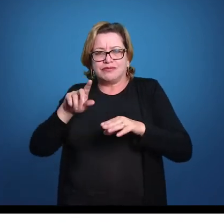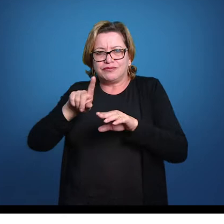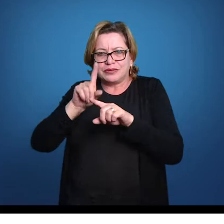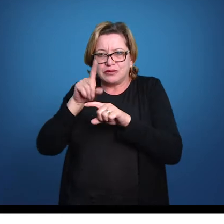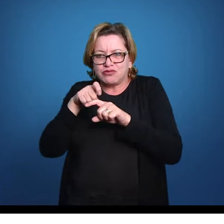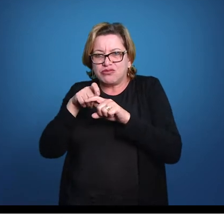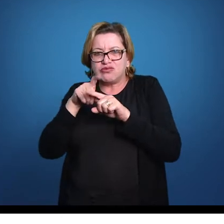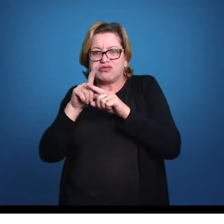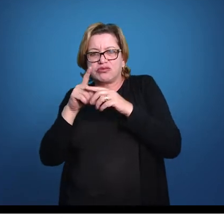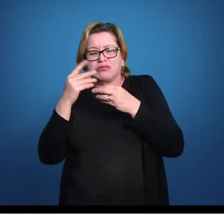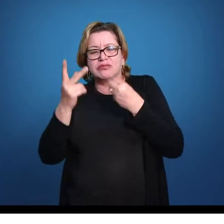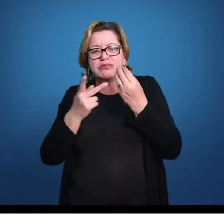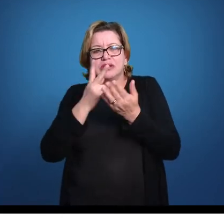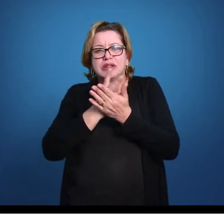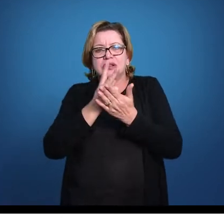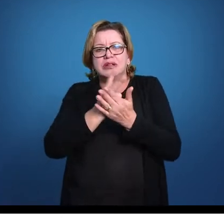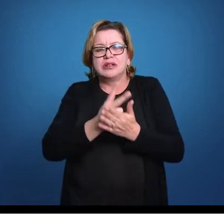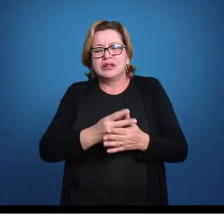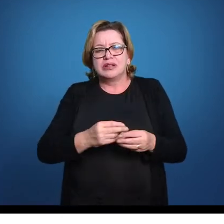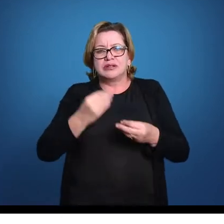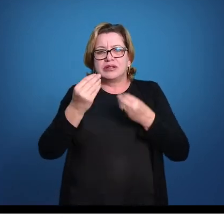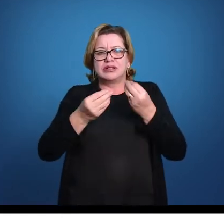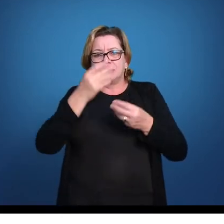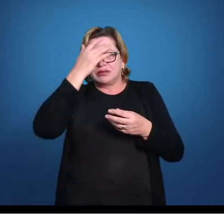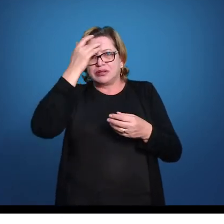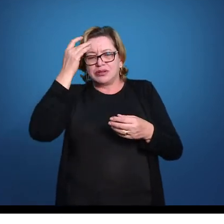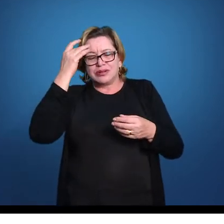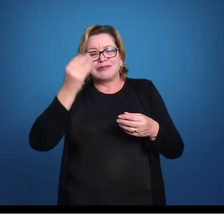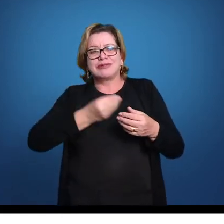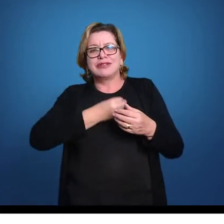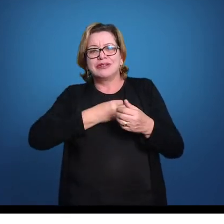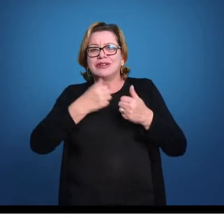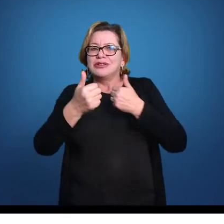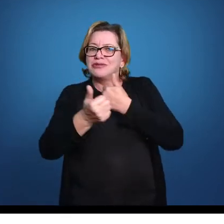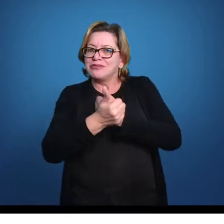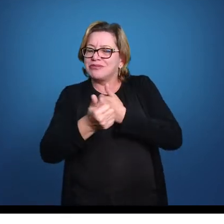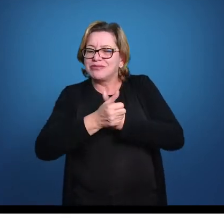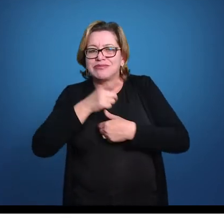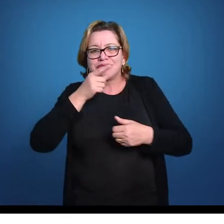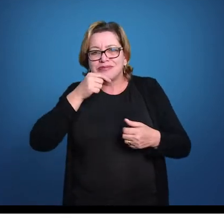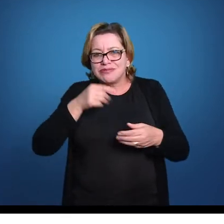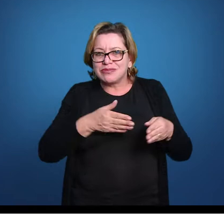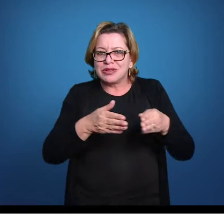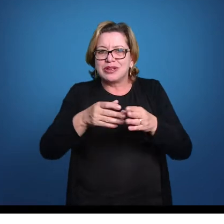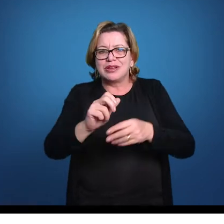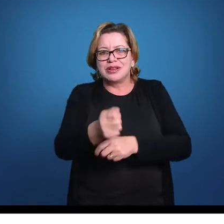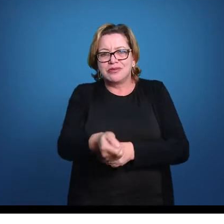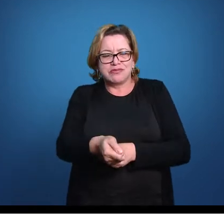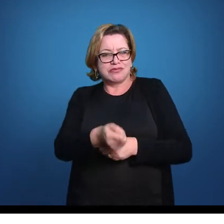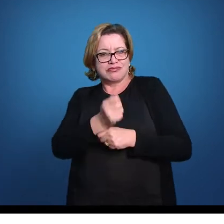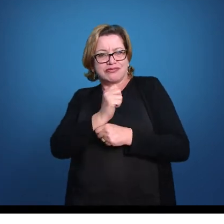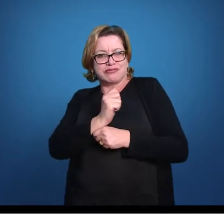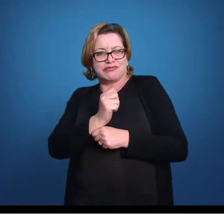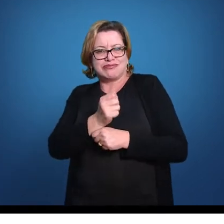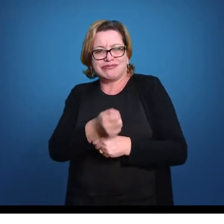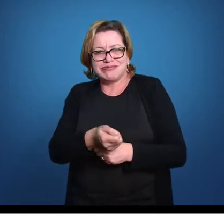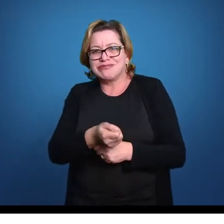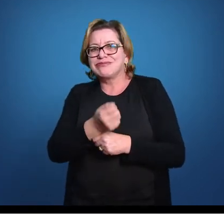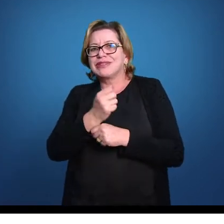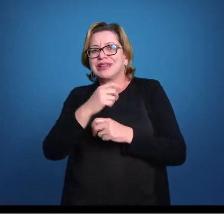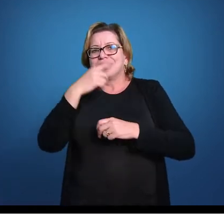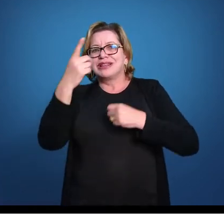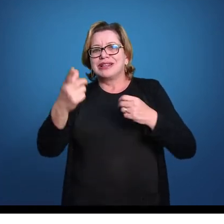ele ou levantar ele. E o pessoal, por exemplo, os ribeirinhos, né? O pessoal pescadores que moram em rios, próximos a rios, né?